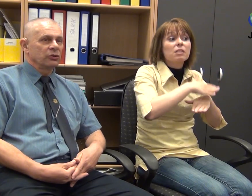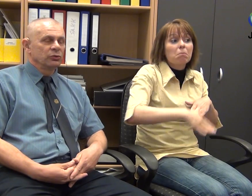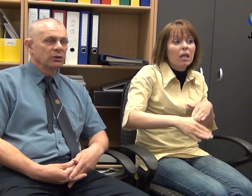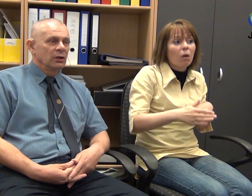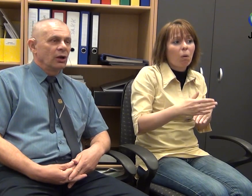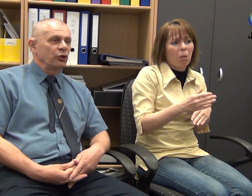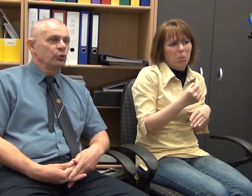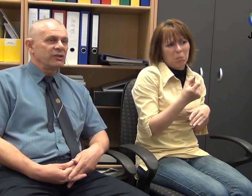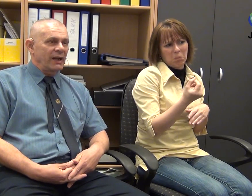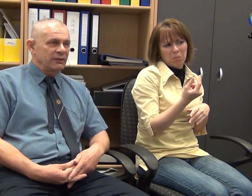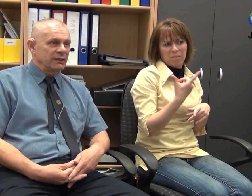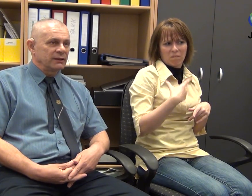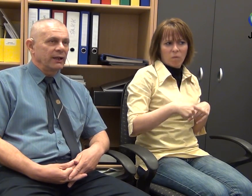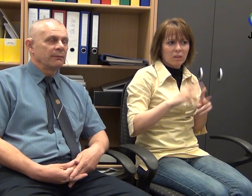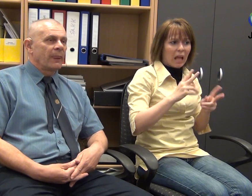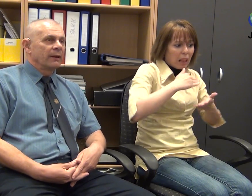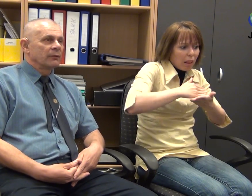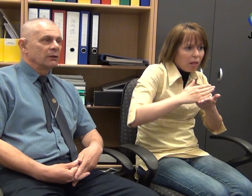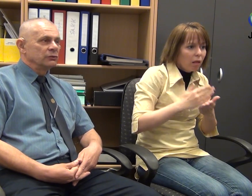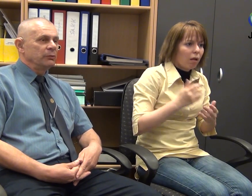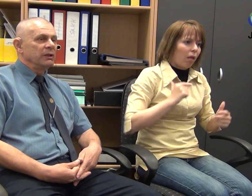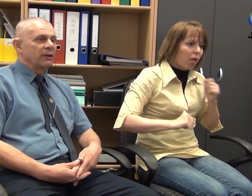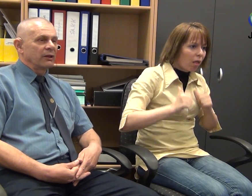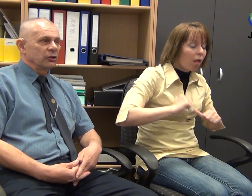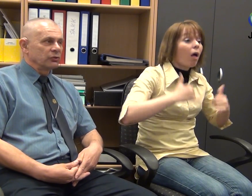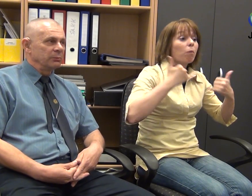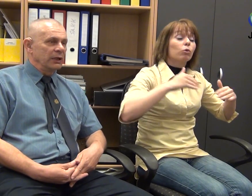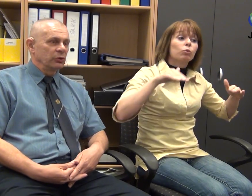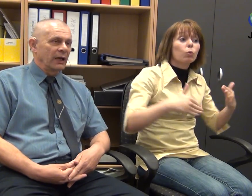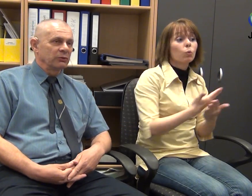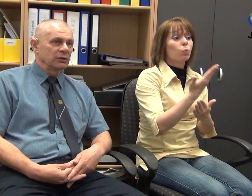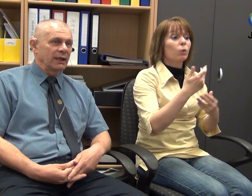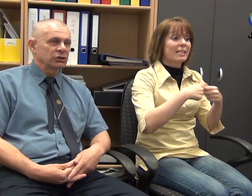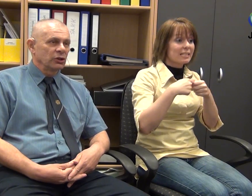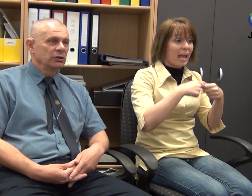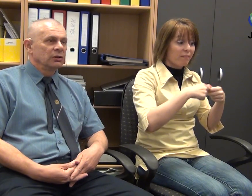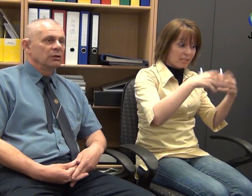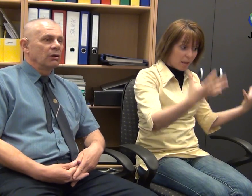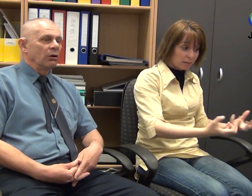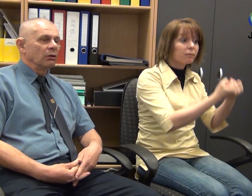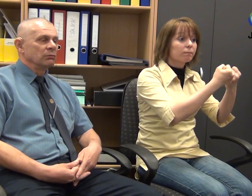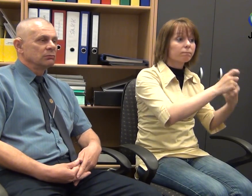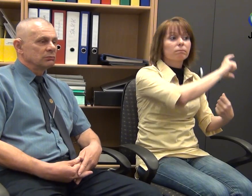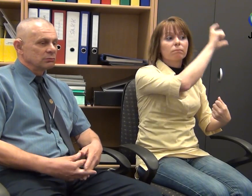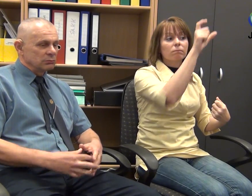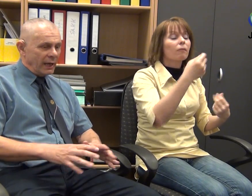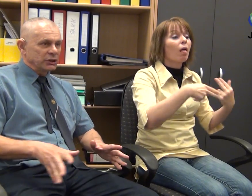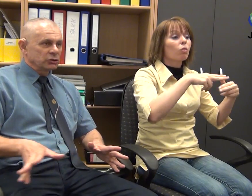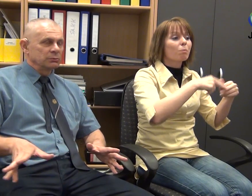gazdálkodnunk, az új szervezette több mint 150 millió támogatást ad a